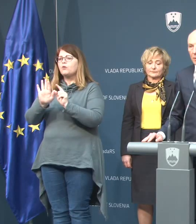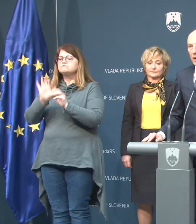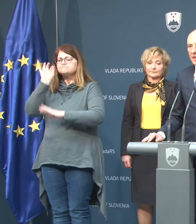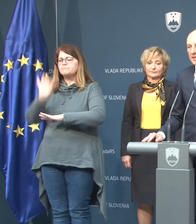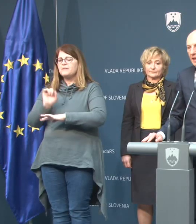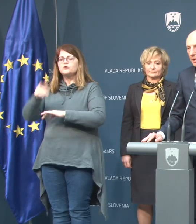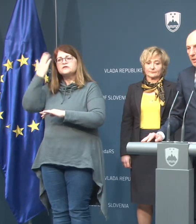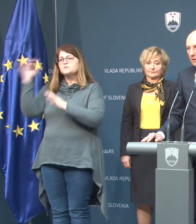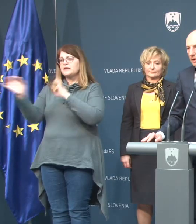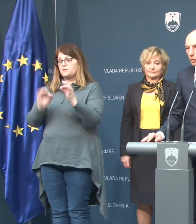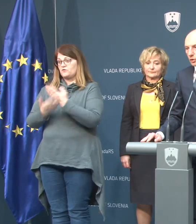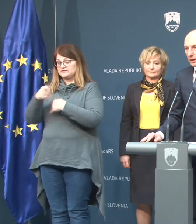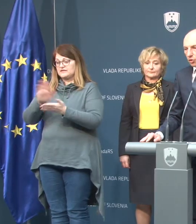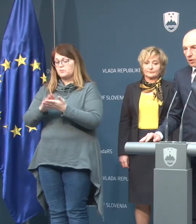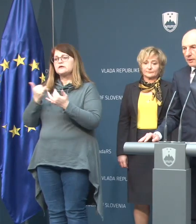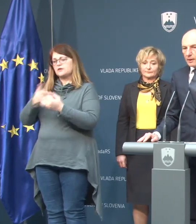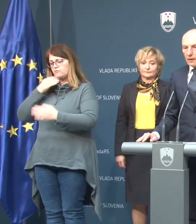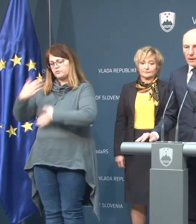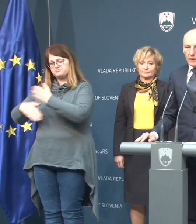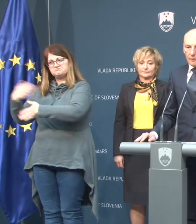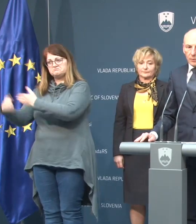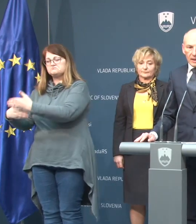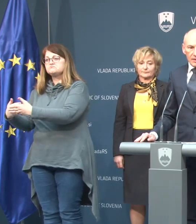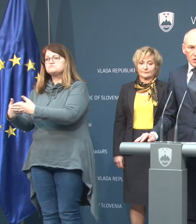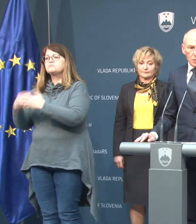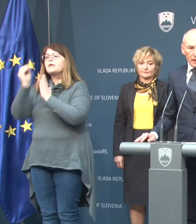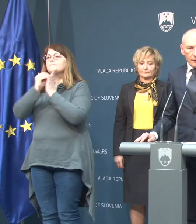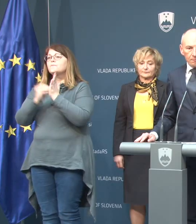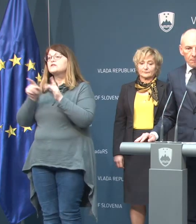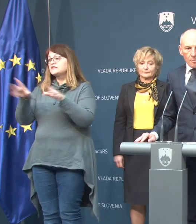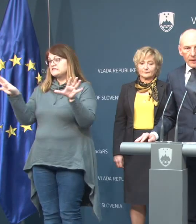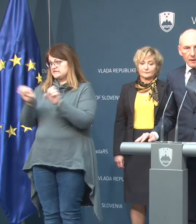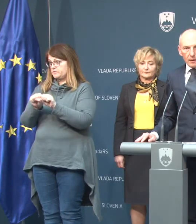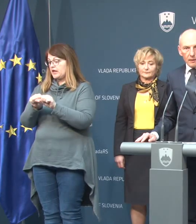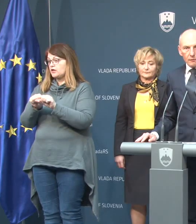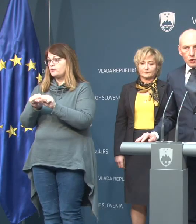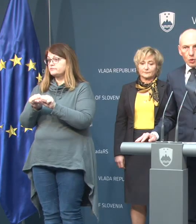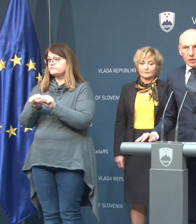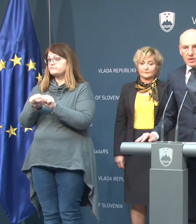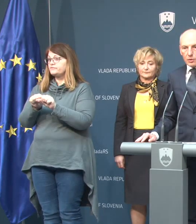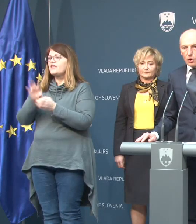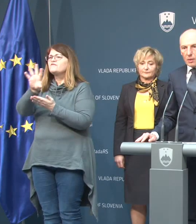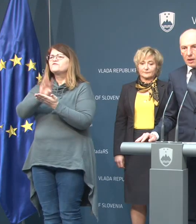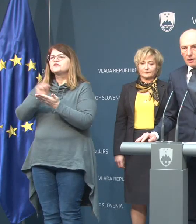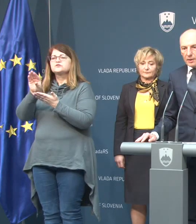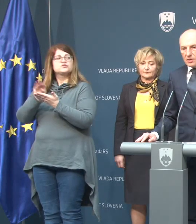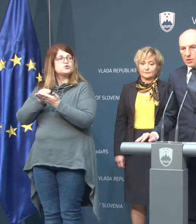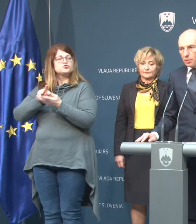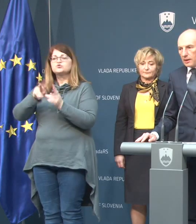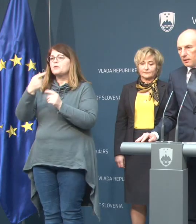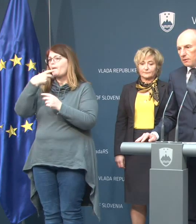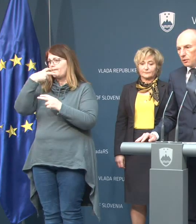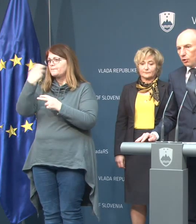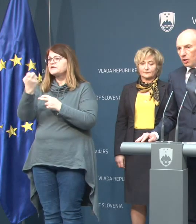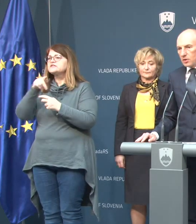so bili pripravljeni za ta primer, trenutno tečejo, podatki se zbirajo. Vzorci oziroma brisi